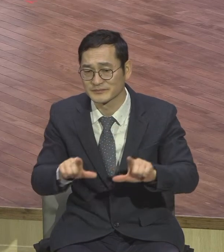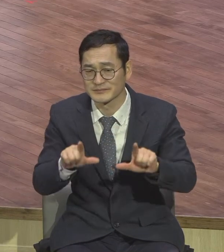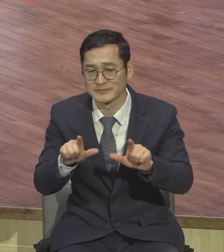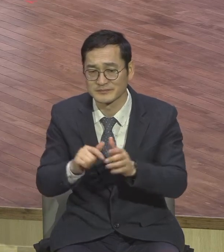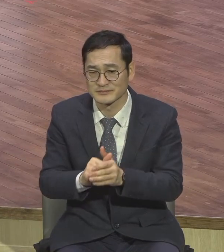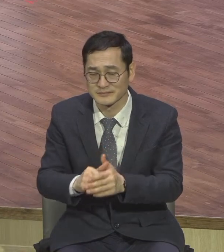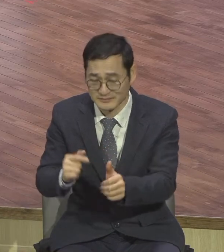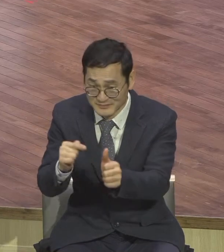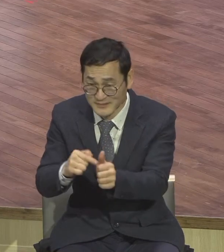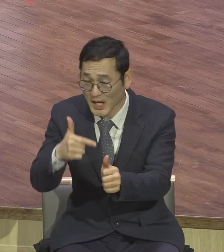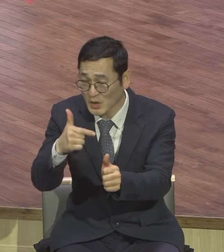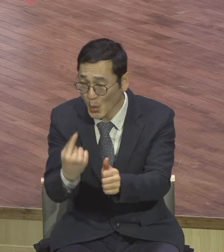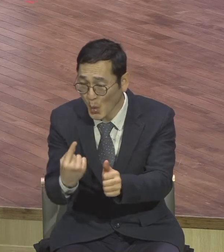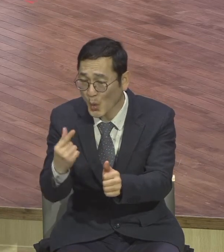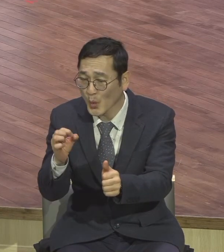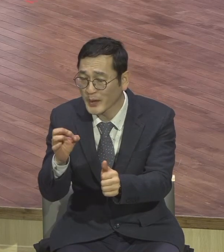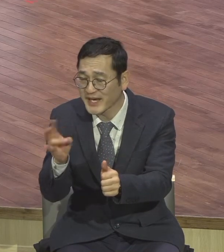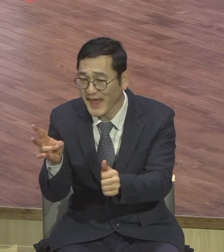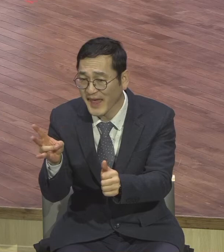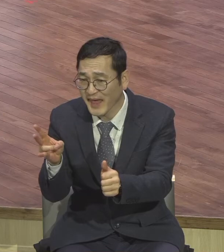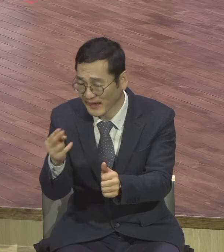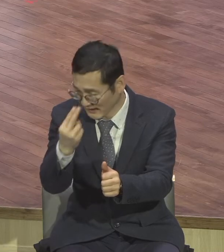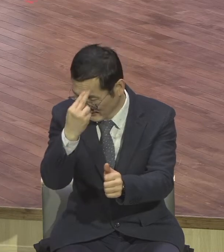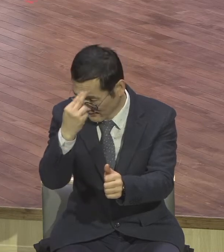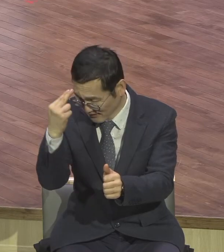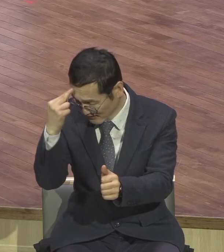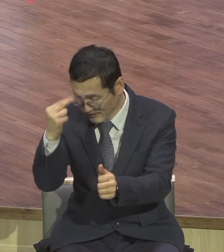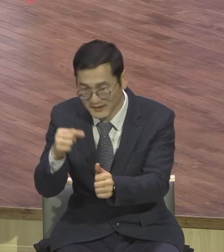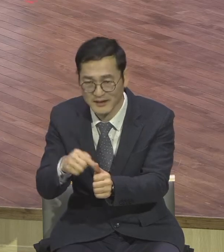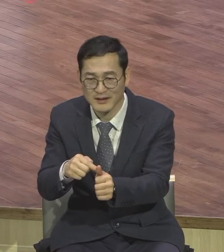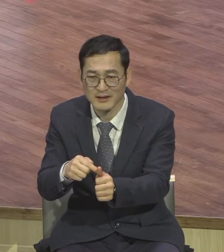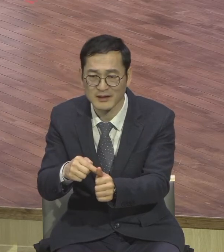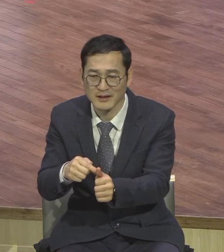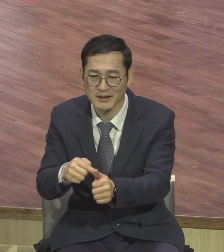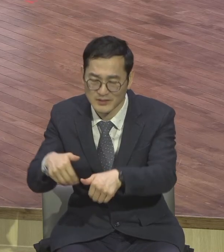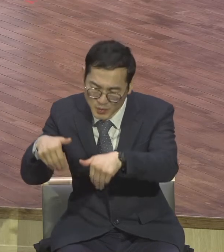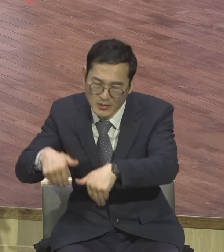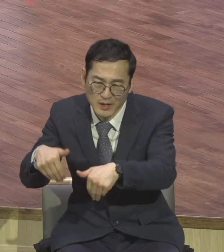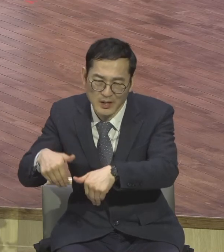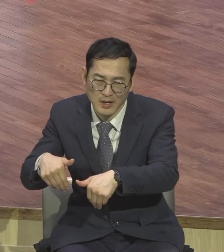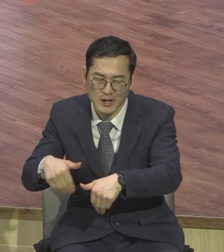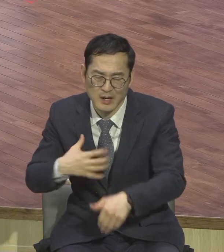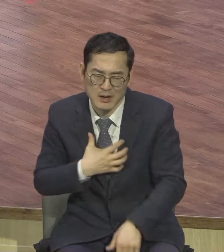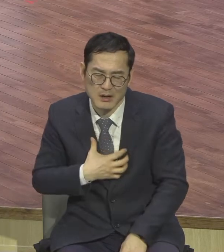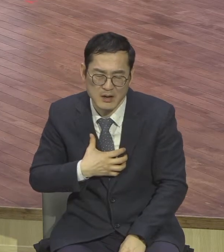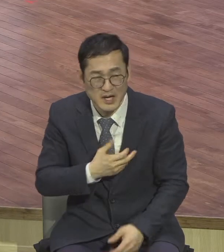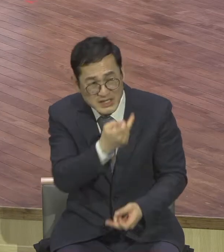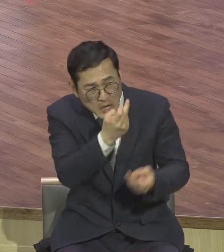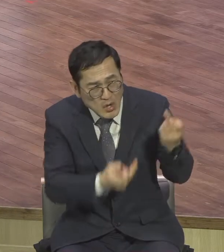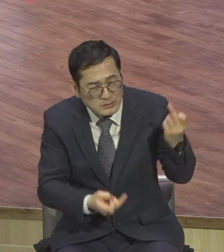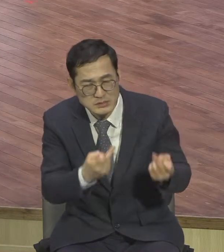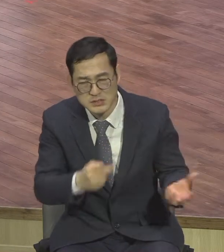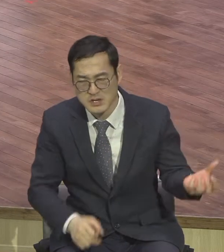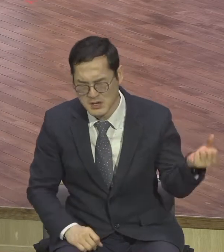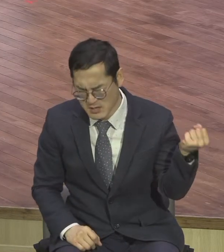찍힌 모습으로 얼마나 상처가 되겠어 형들에 대해서 얼마나 분노가 나오겠어요